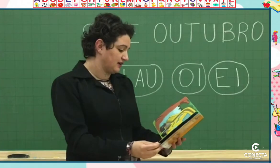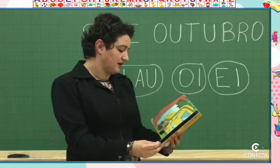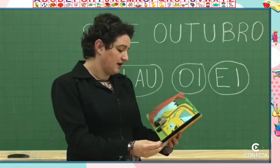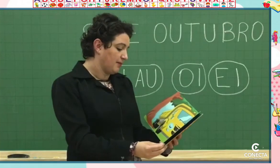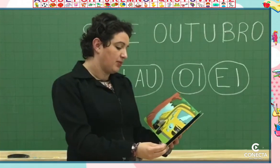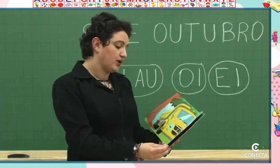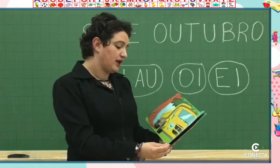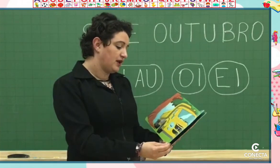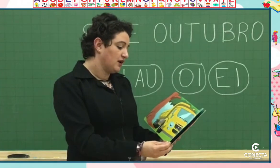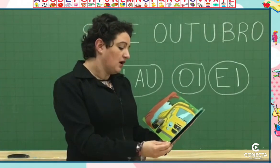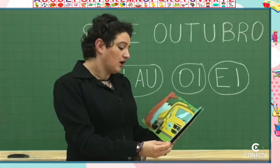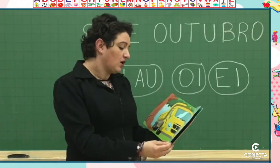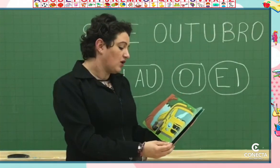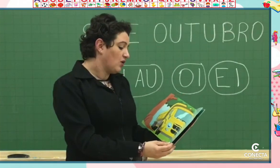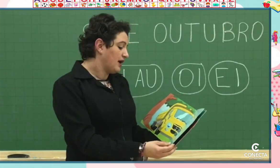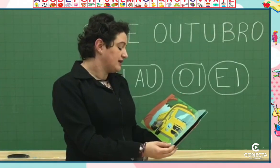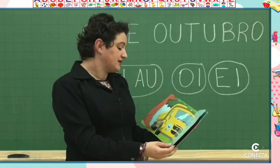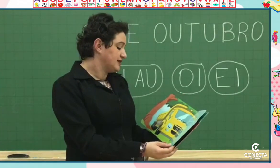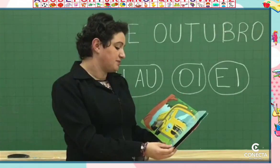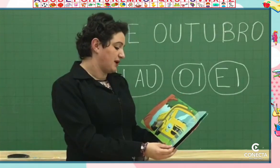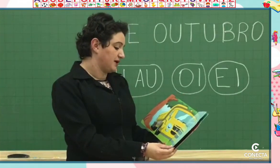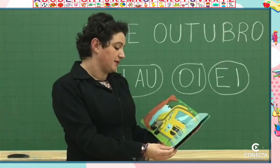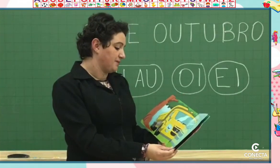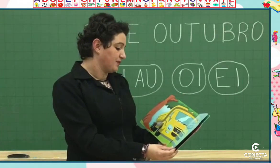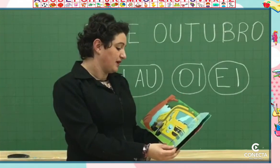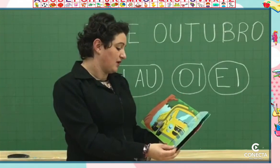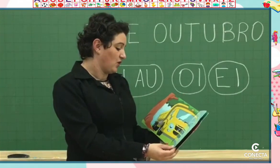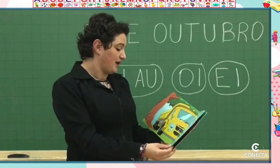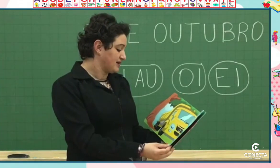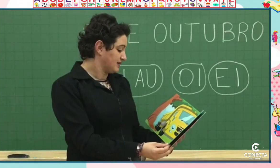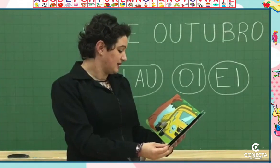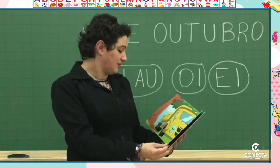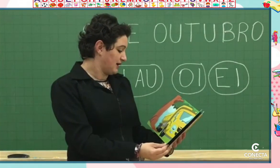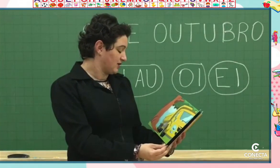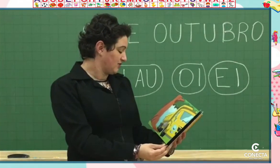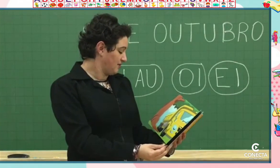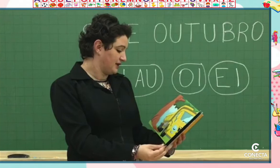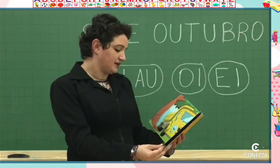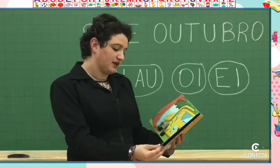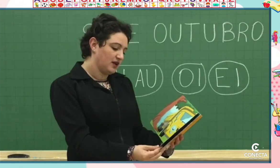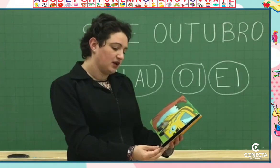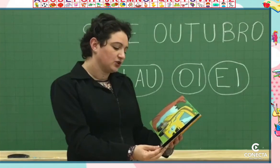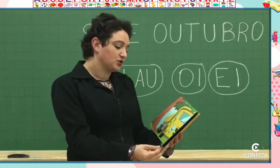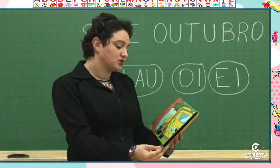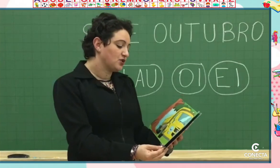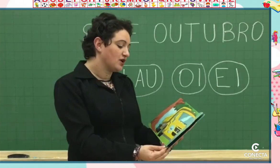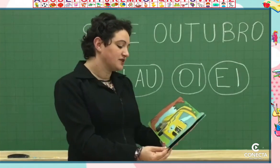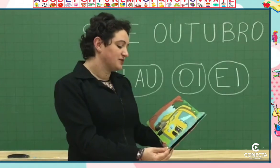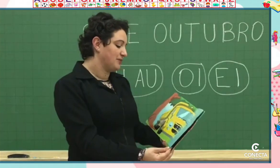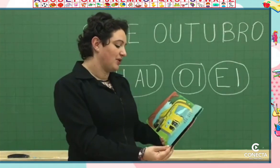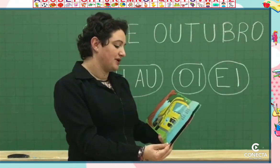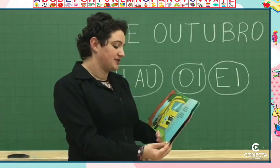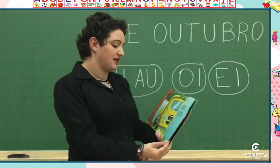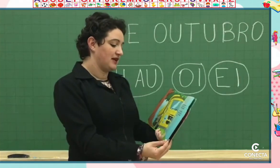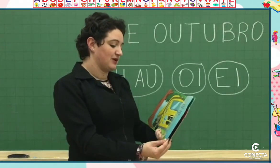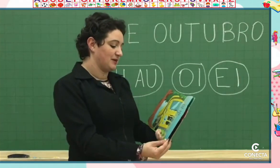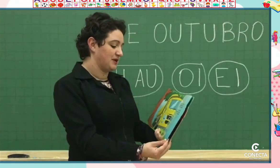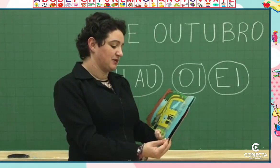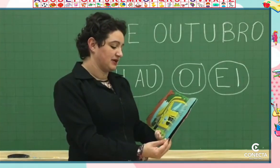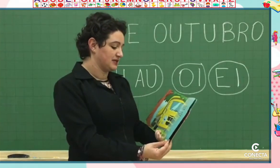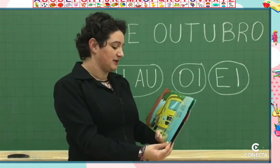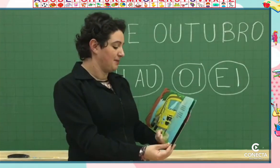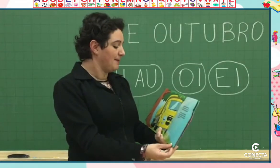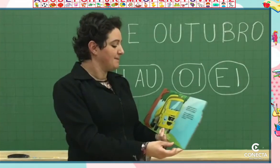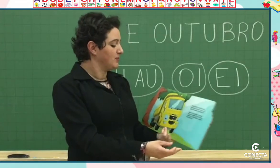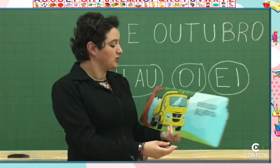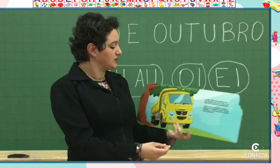descansar. Porém, logo ele se desperta e começa a trabalhar novamente. Todos gostam de Boris. Ele é